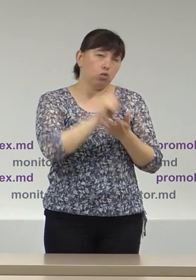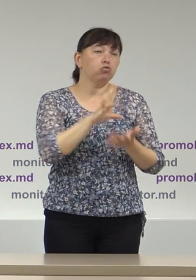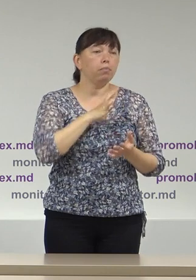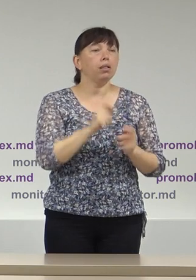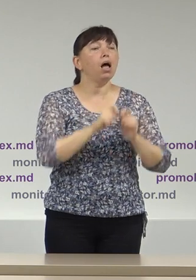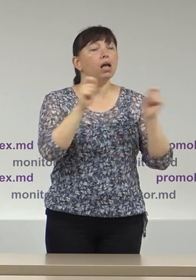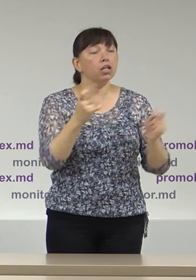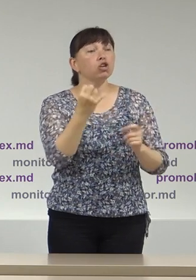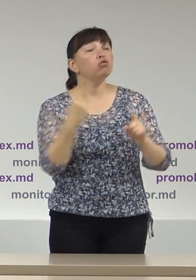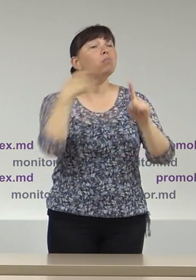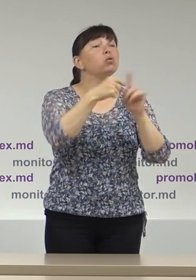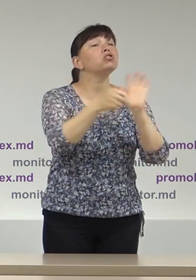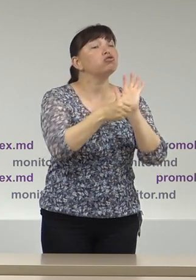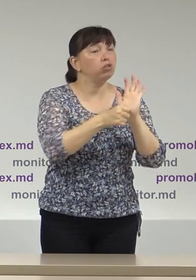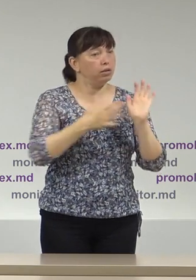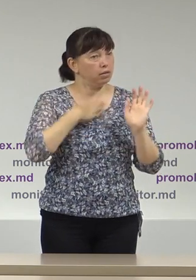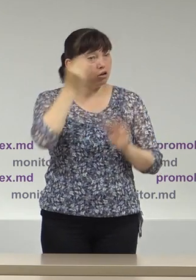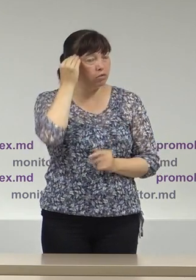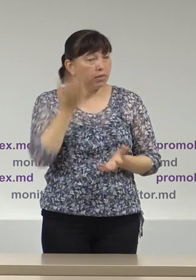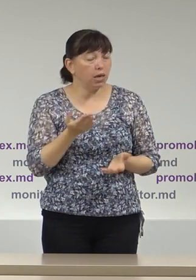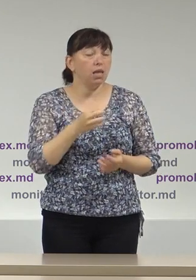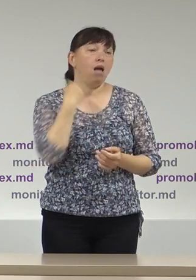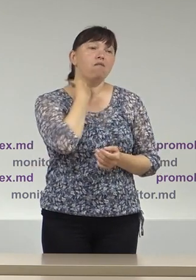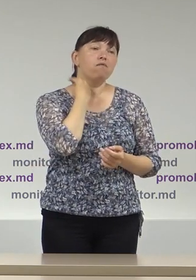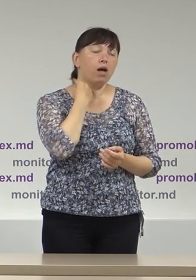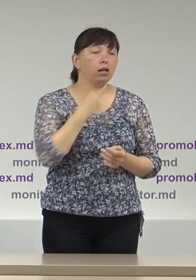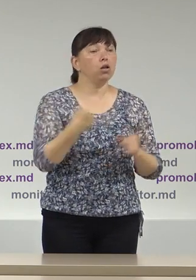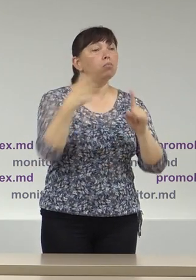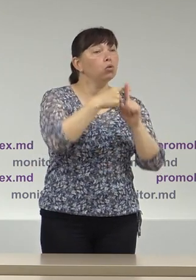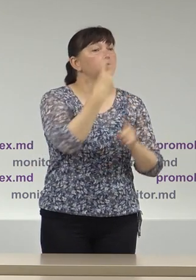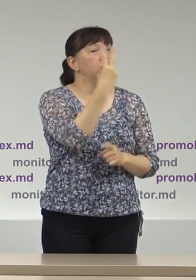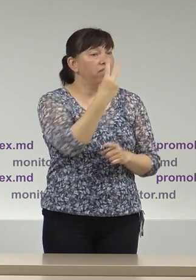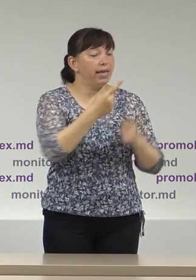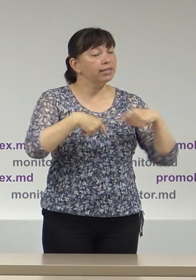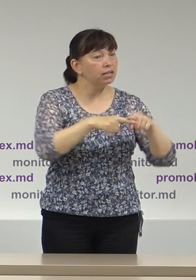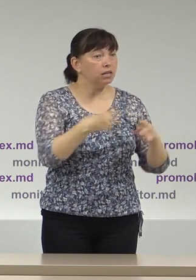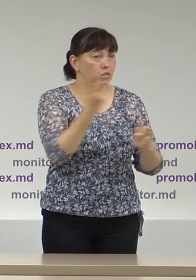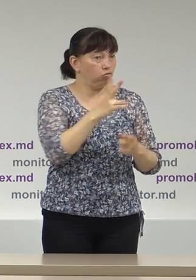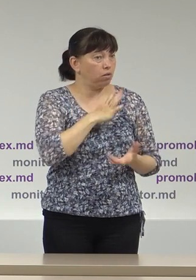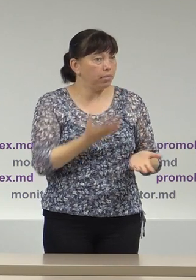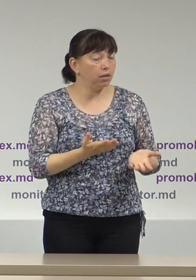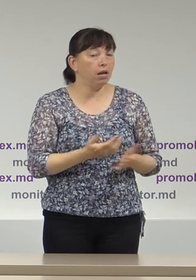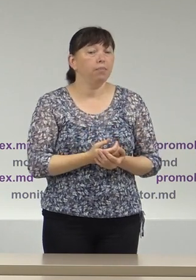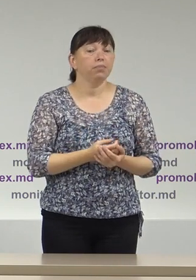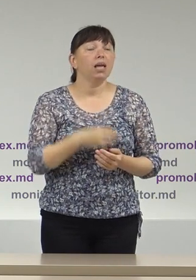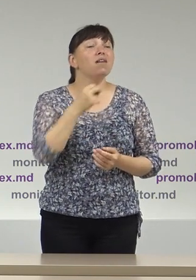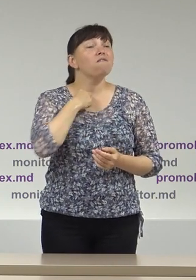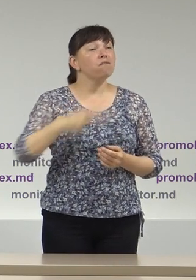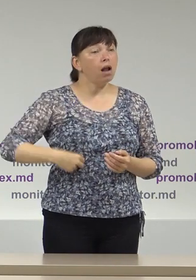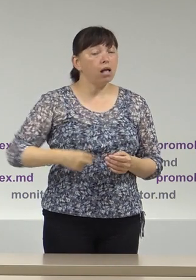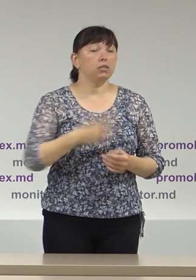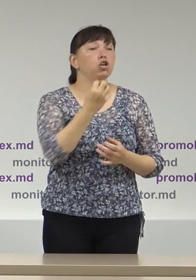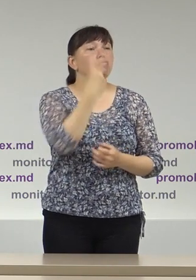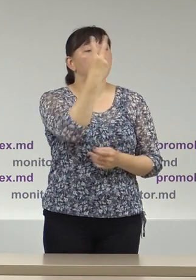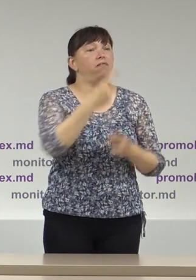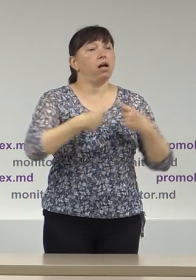deschise plus 6 secții de votare încă, în Marea Britaniei plus 2 secții de votare, în Franța plus 2 secții de votare,